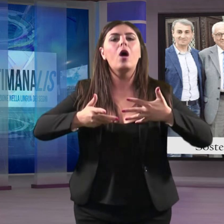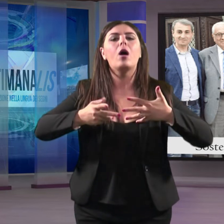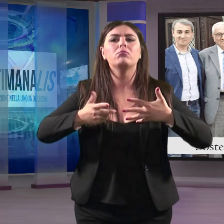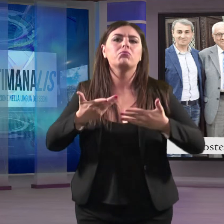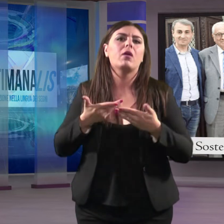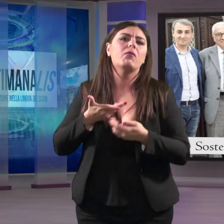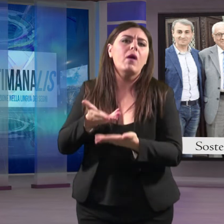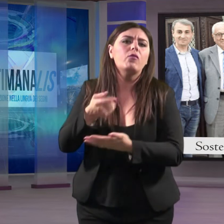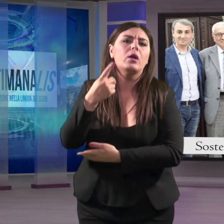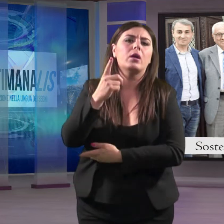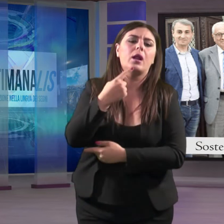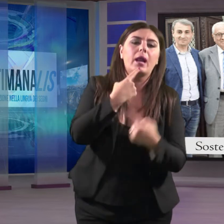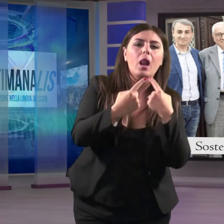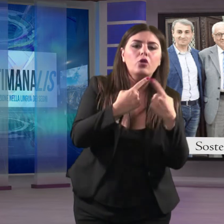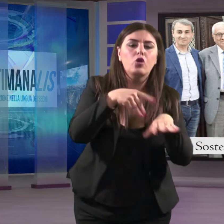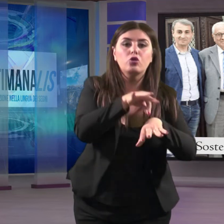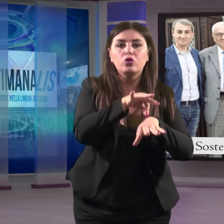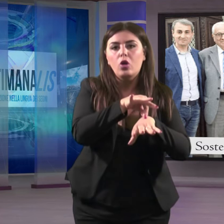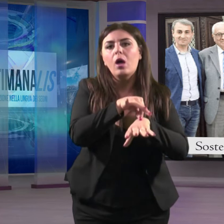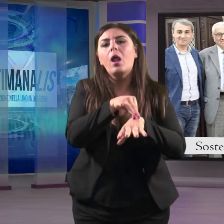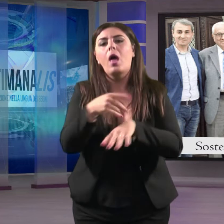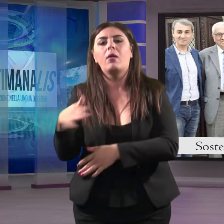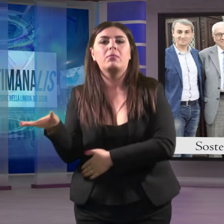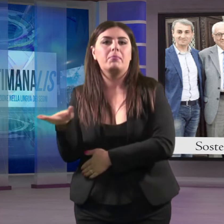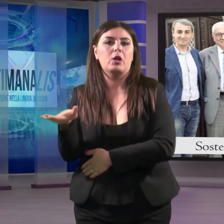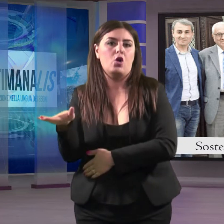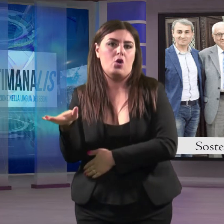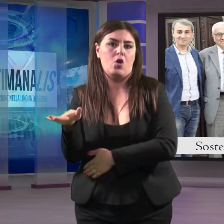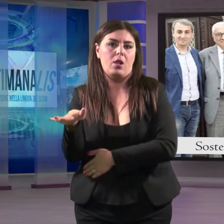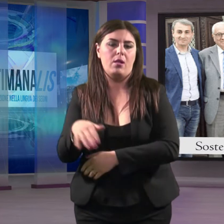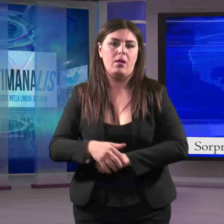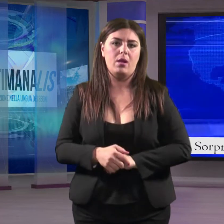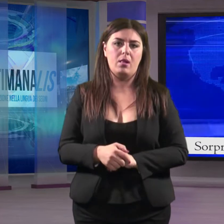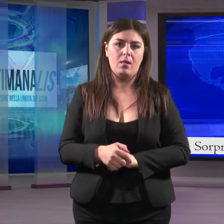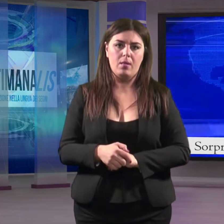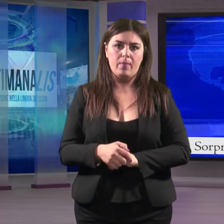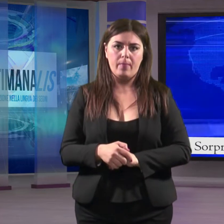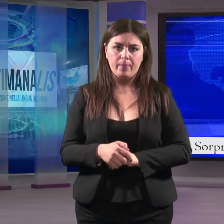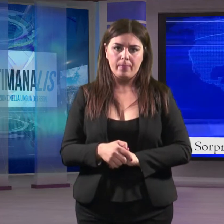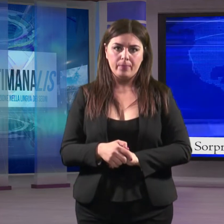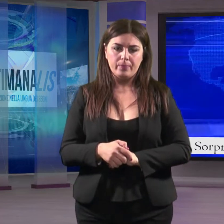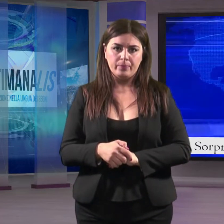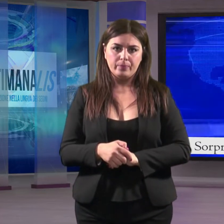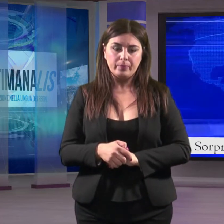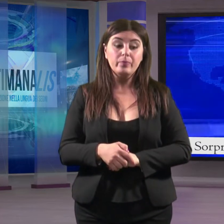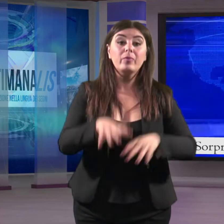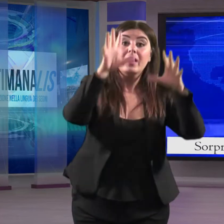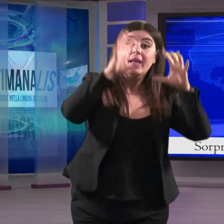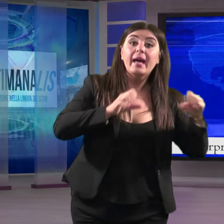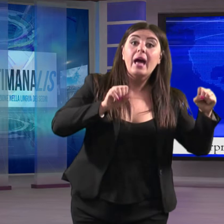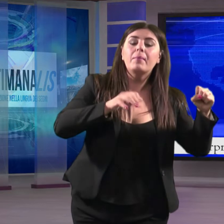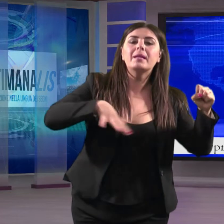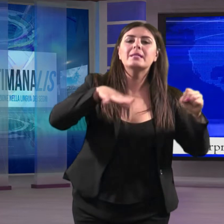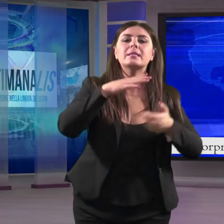favorire la relazione tra medici e piccoli degenti. I carabinieri di Santa